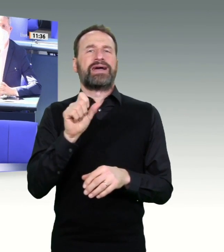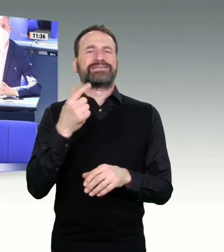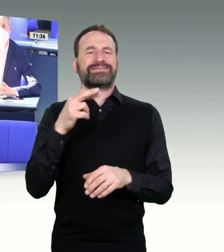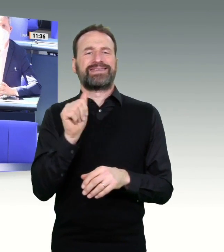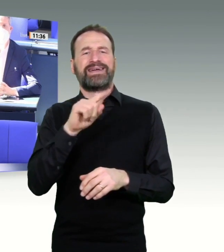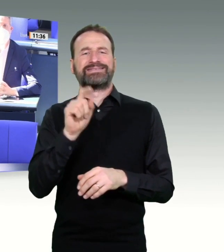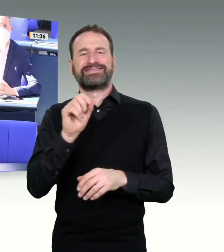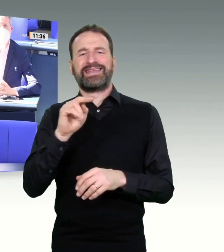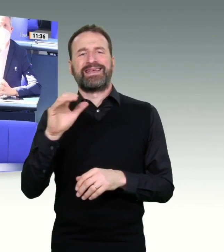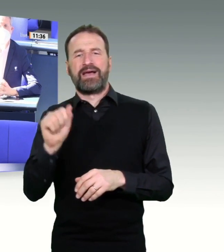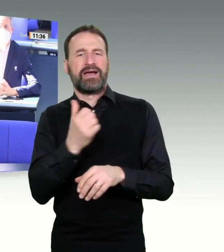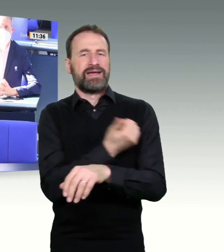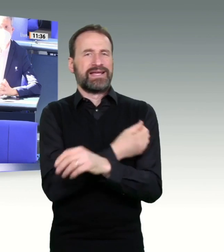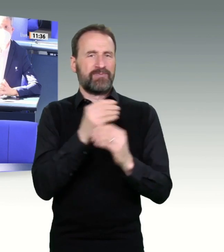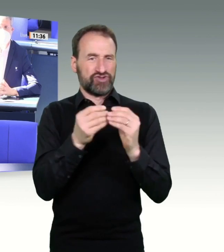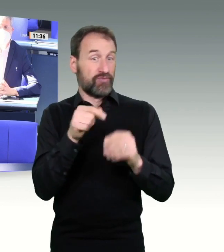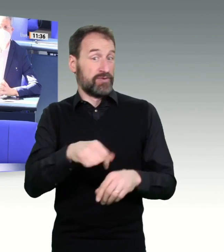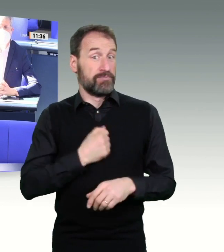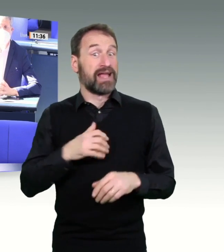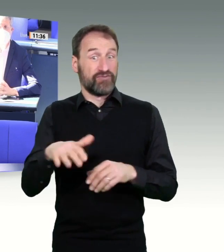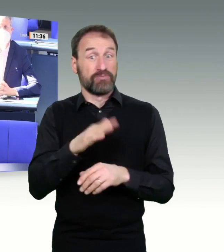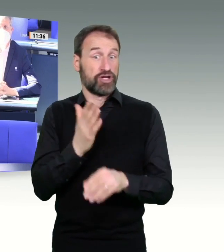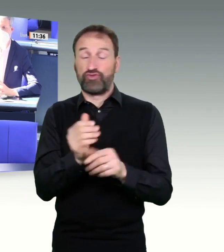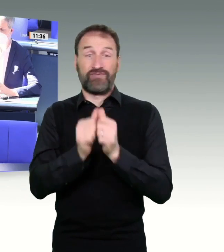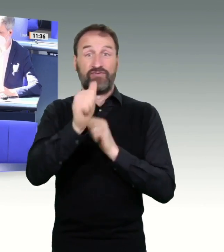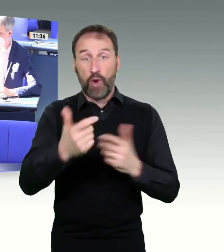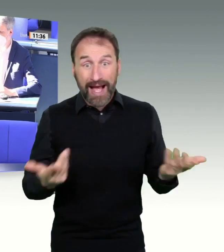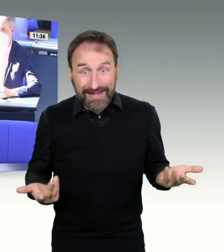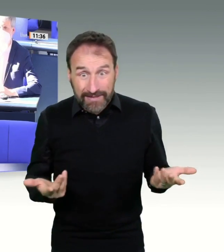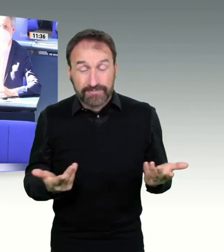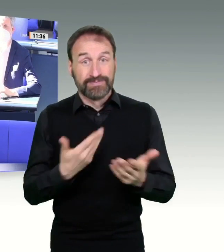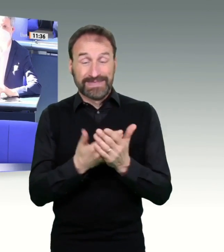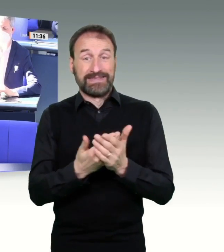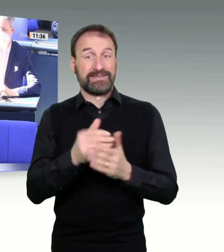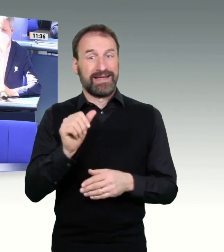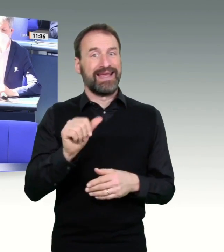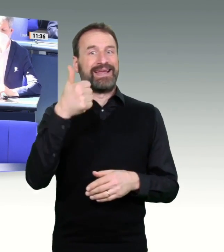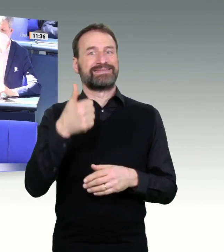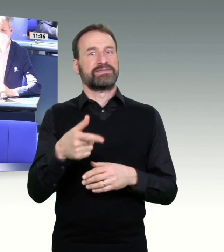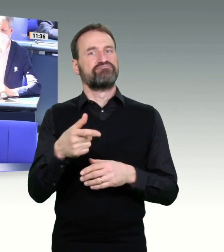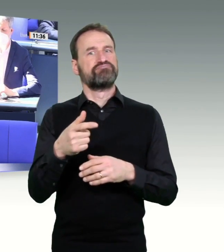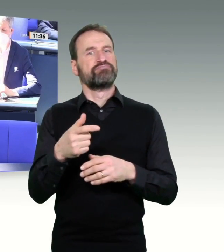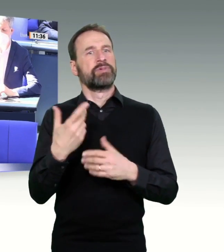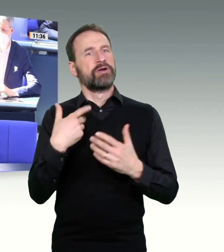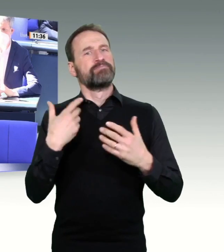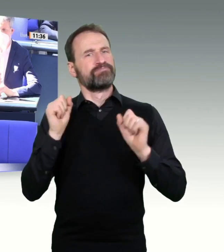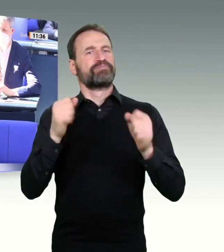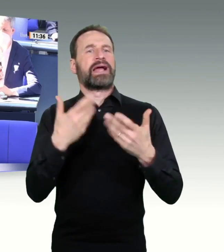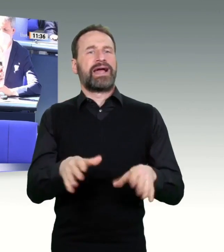dann leider nicht so zügig läuft in den Sachen, wo der Bund auch einfach die Voraussetzungen schaffen muss, wie zum Beispiel bei den Schnelltests, Baden-Württemberg sieben Millionen